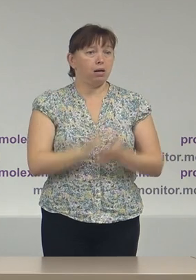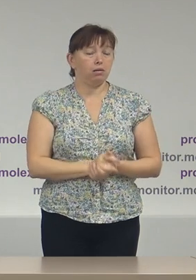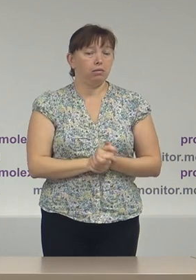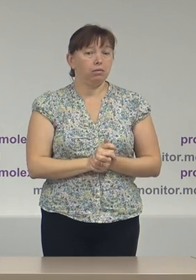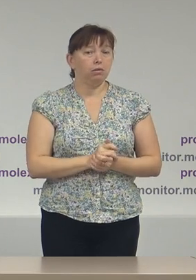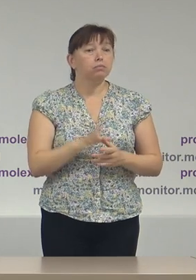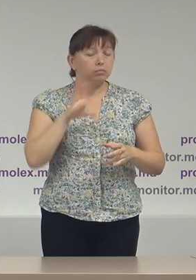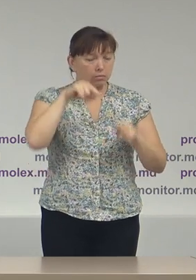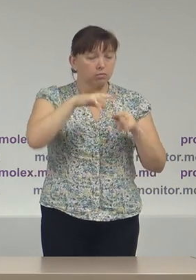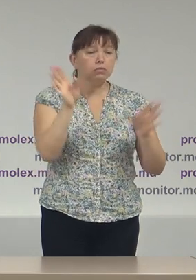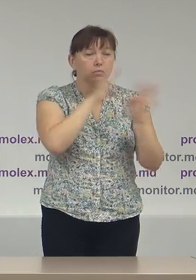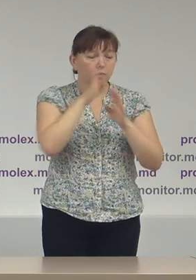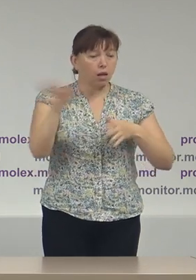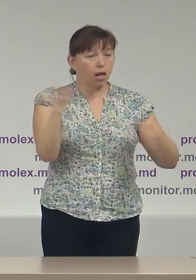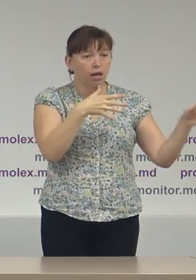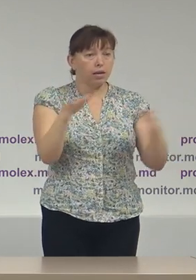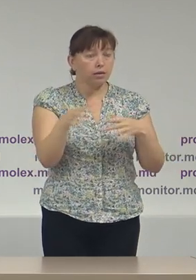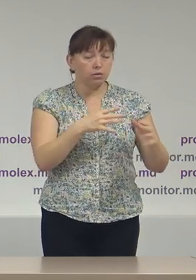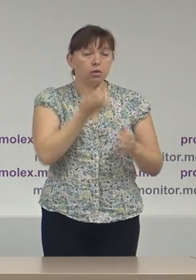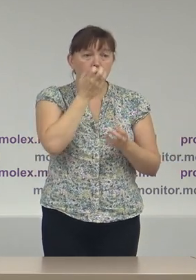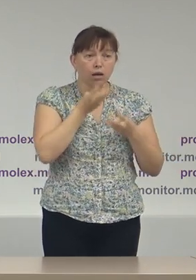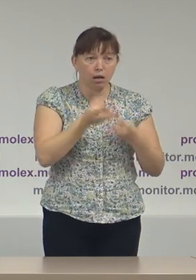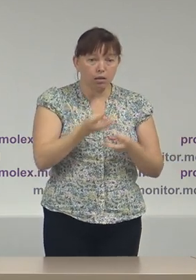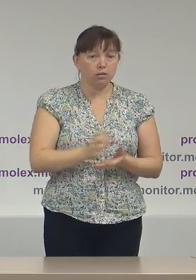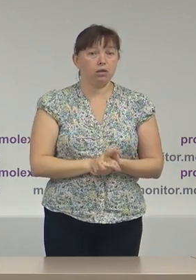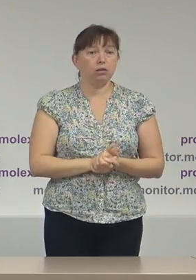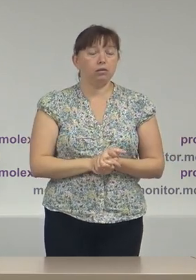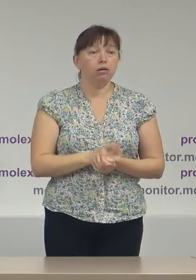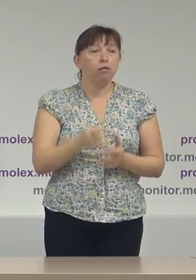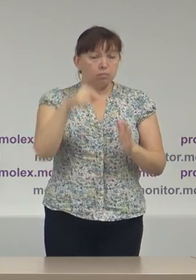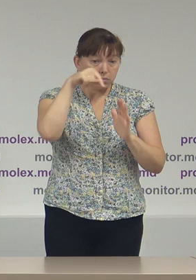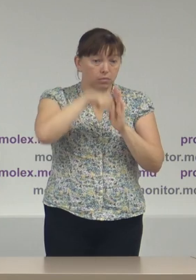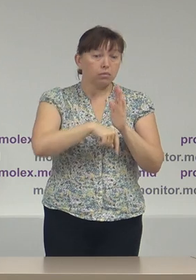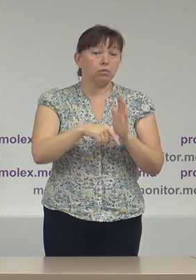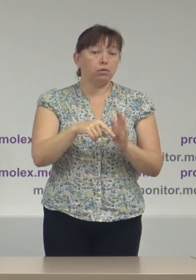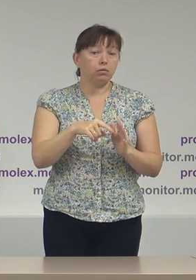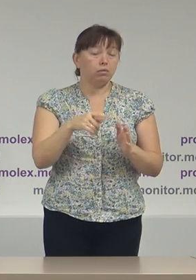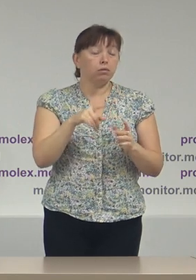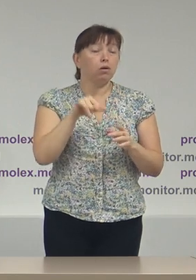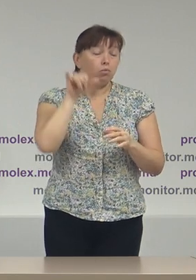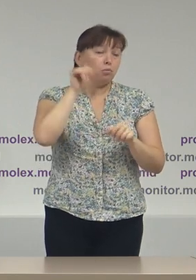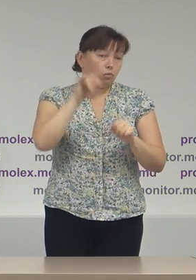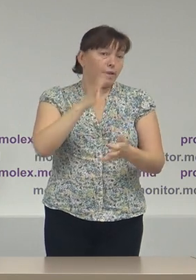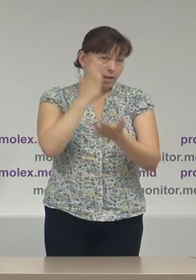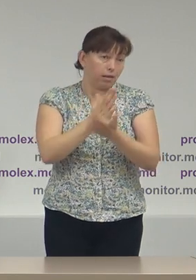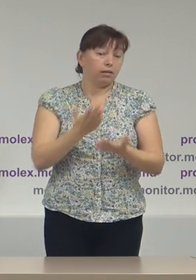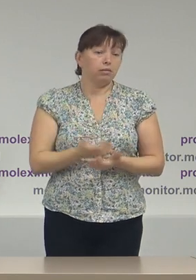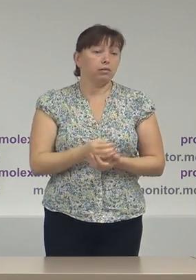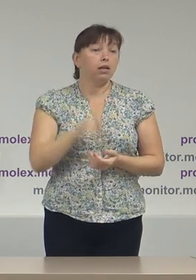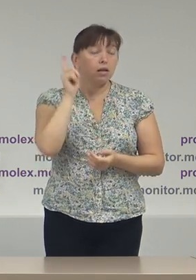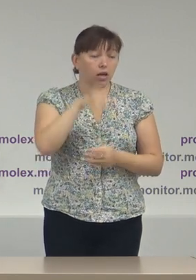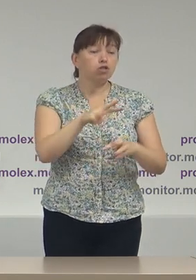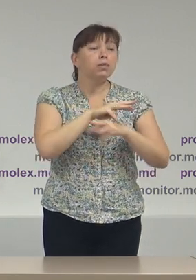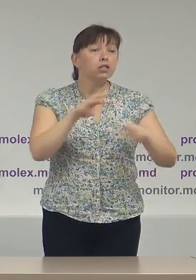aerisite încălzite de care dispun cu siguranță atât